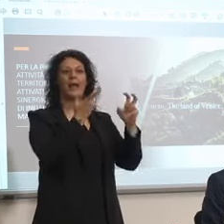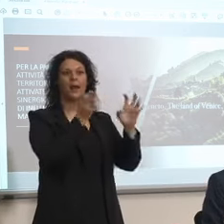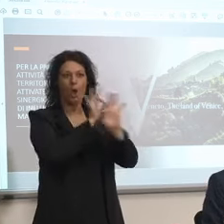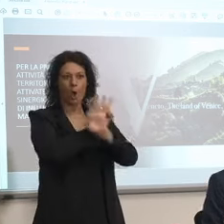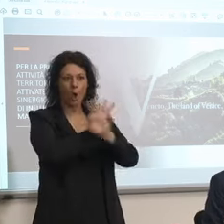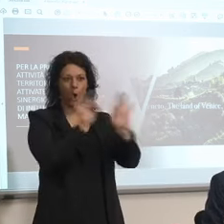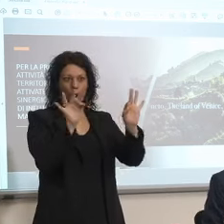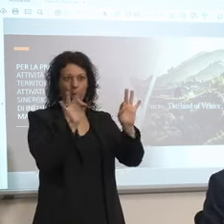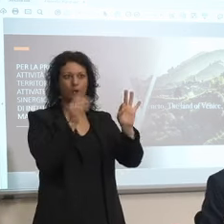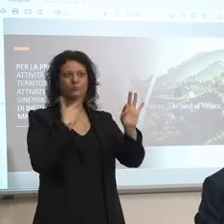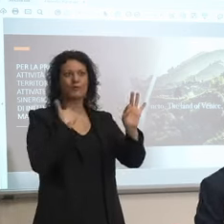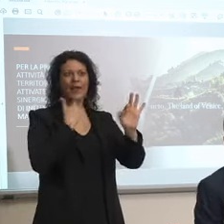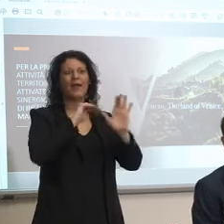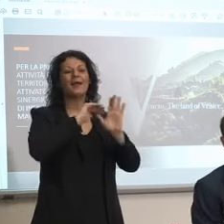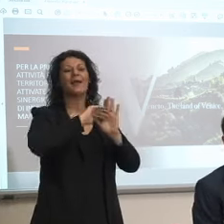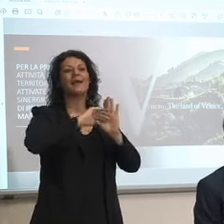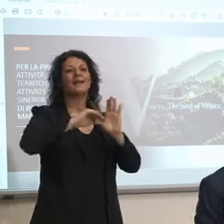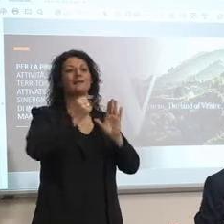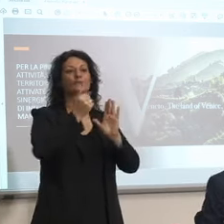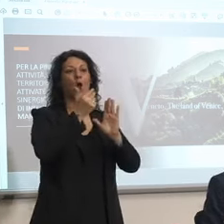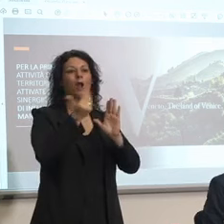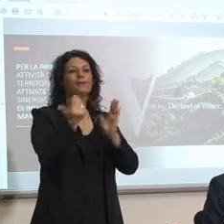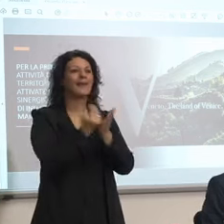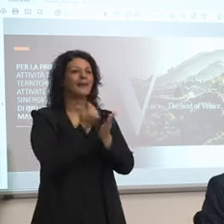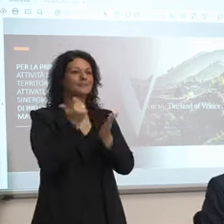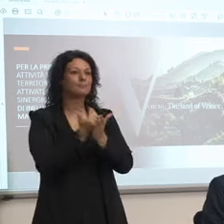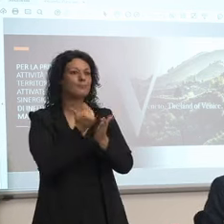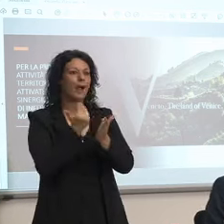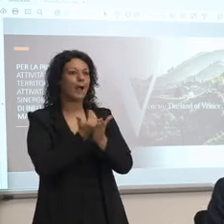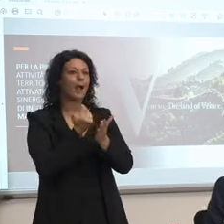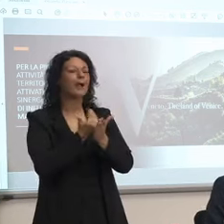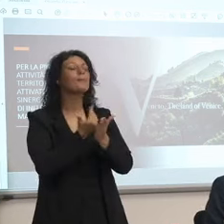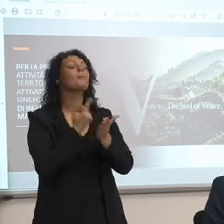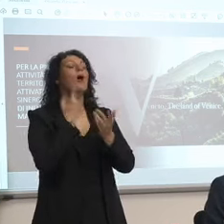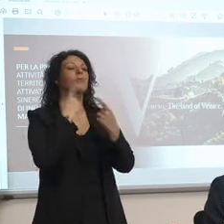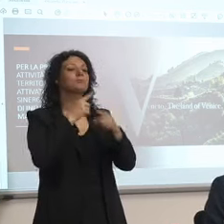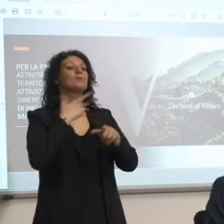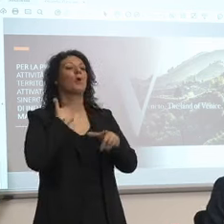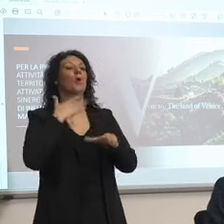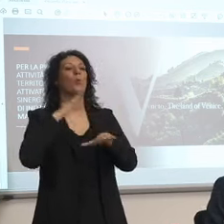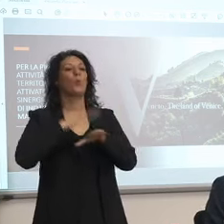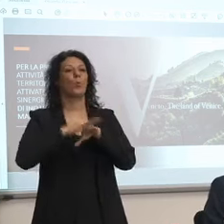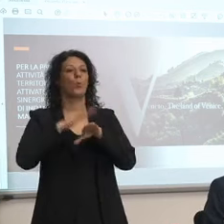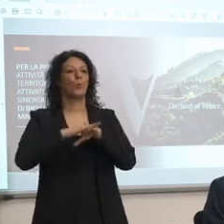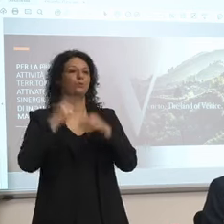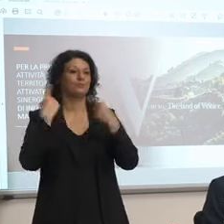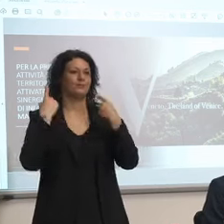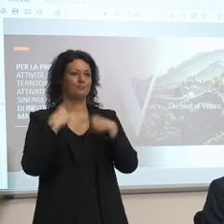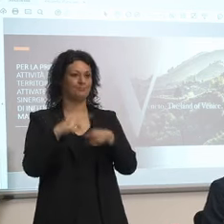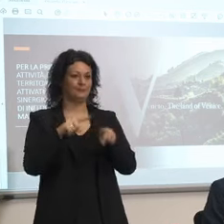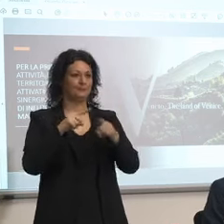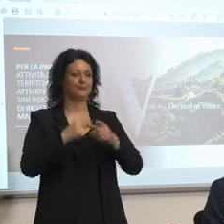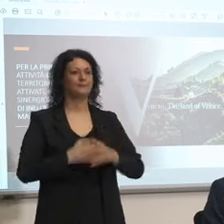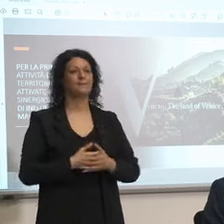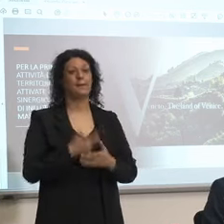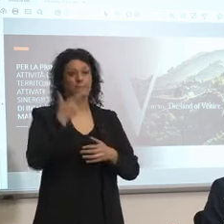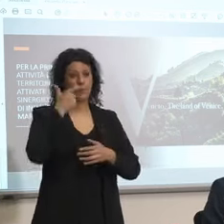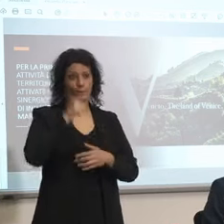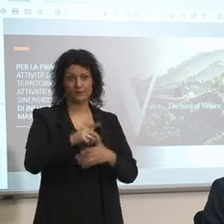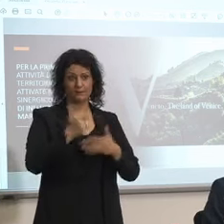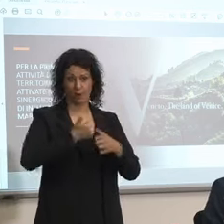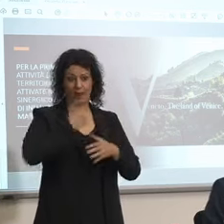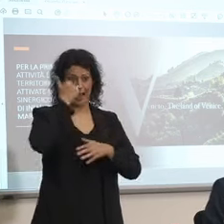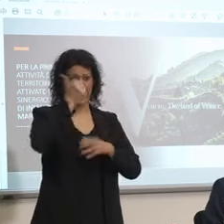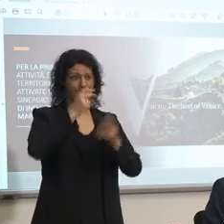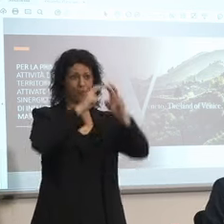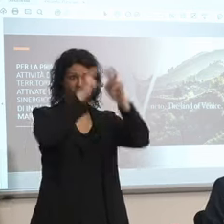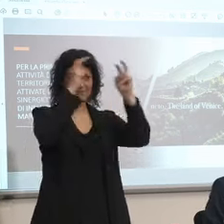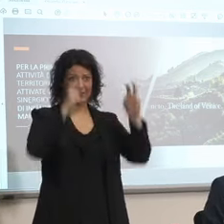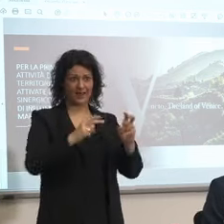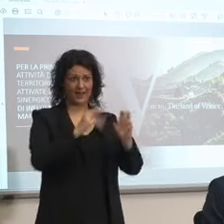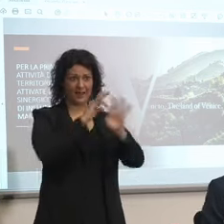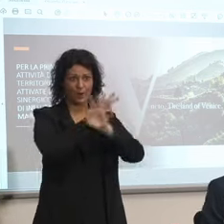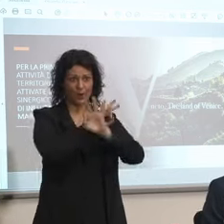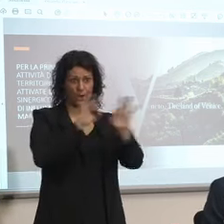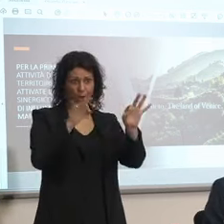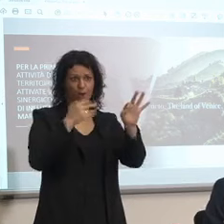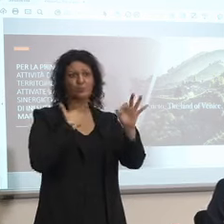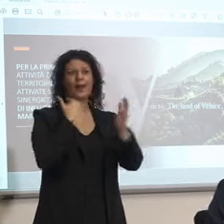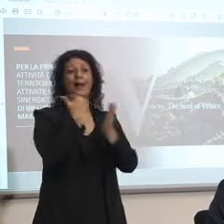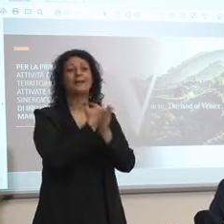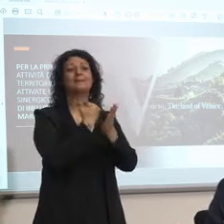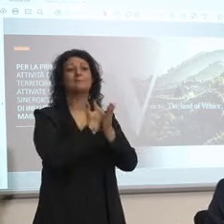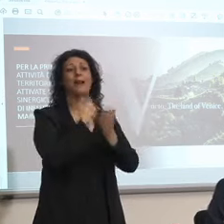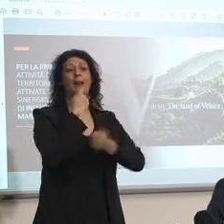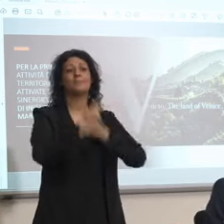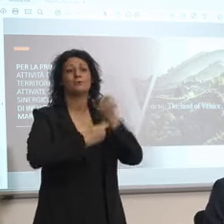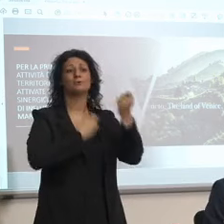abbiamo fatto le fiere e quindi fortunatamente siamo riusciti a girare anche quei soldi là e